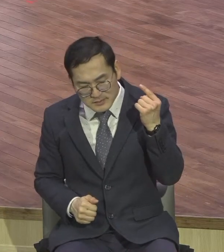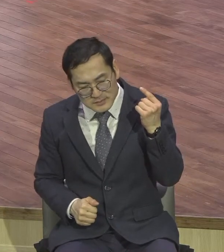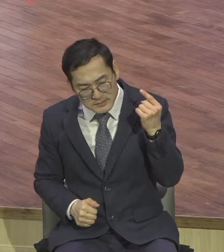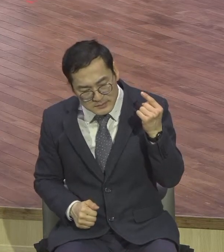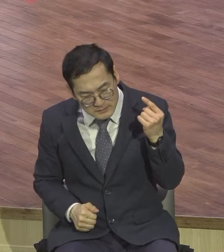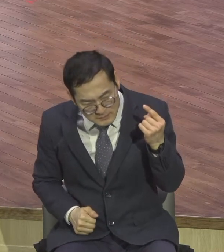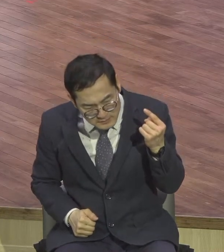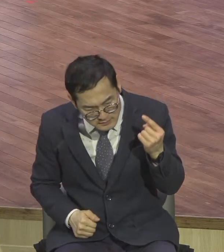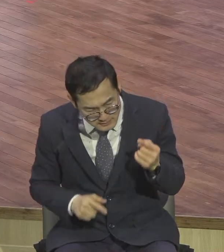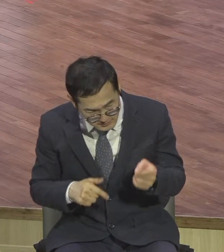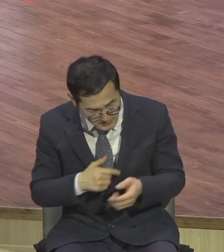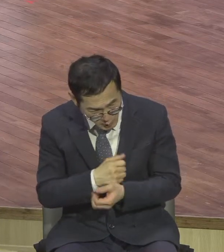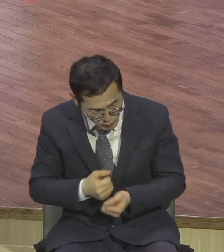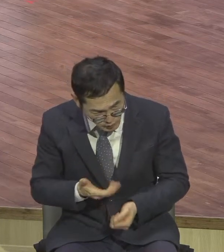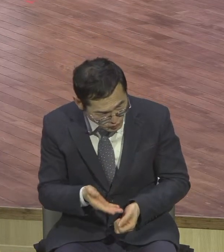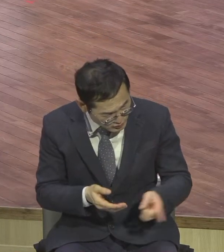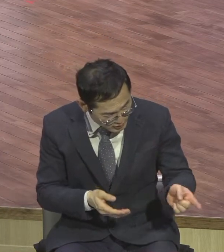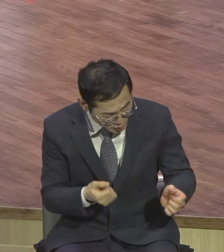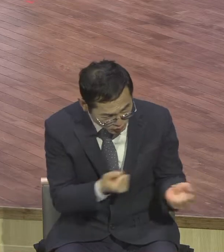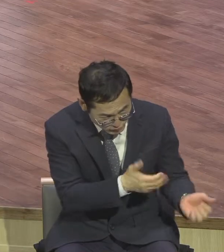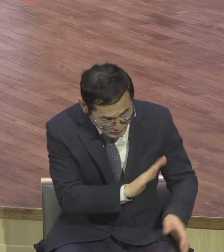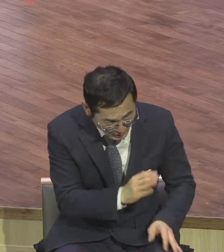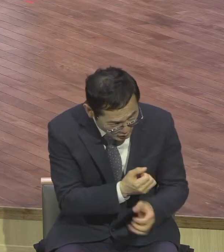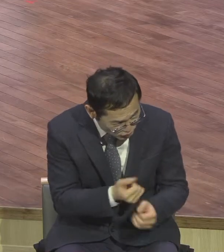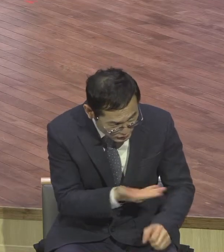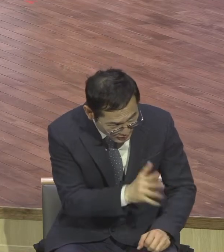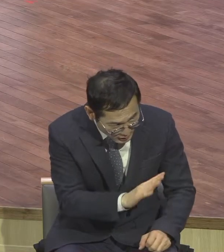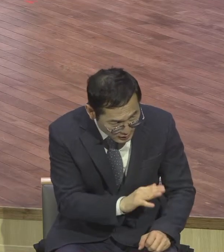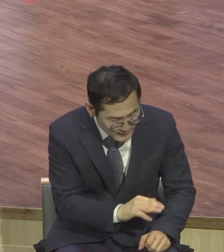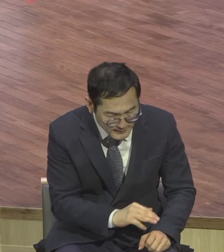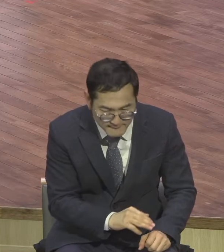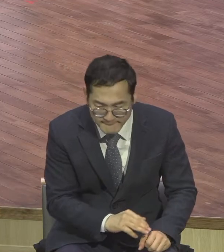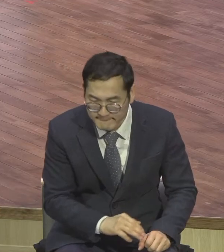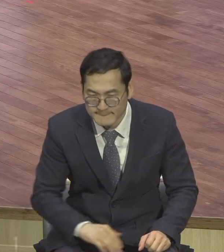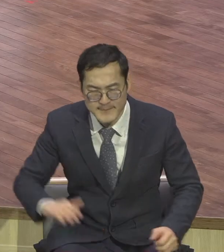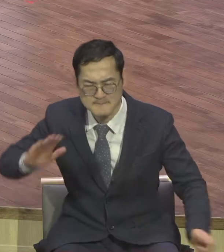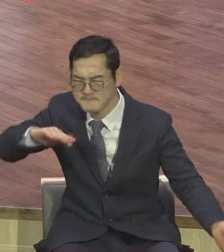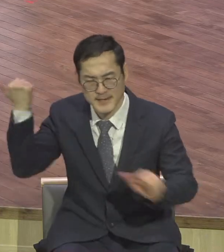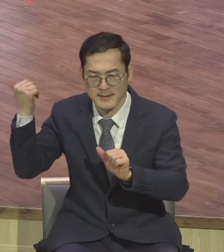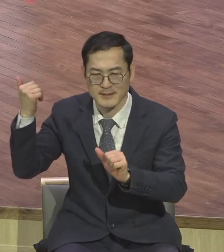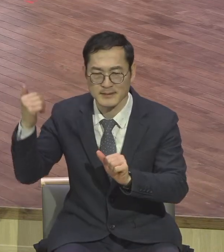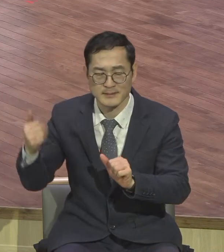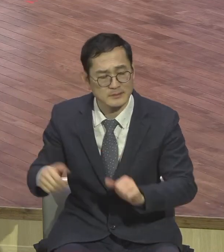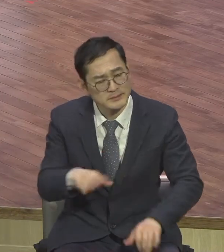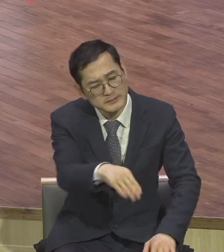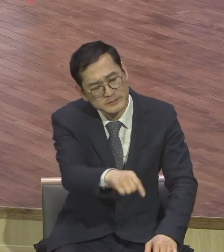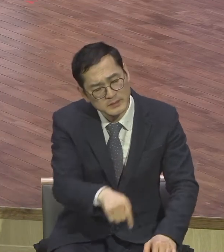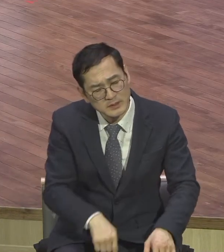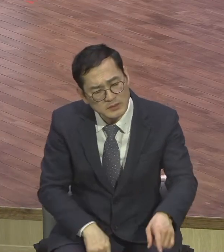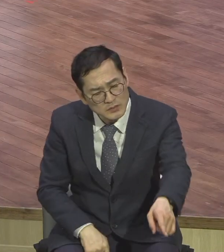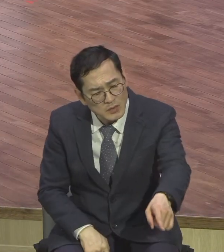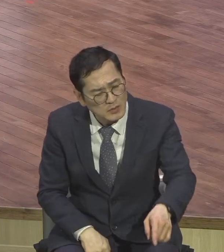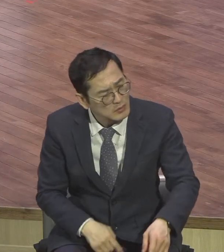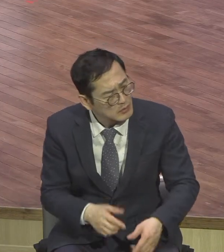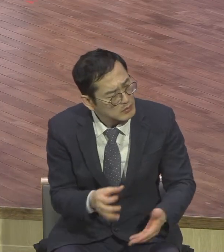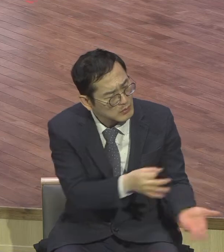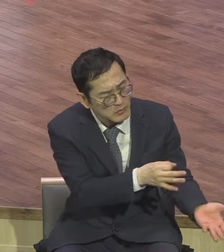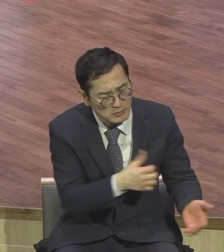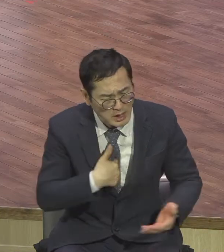했다고 그러니까 주인이 노하여 그 사람 불러 너 갚을 때까지 갚을 때까지